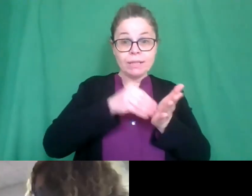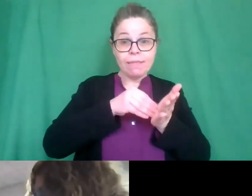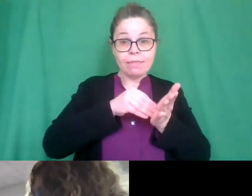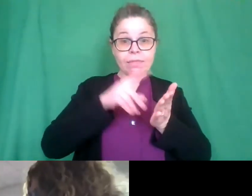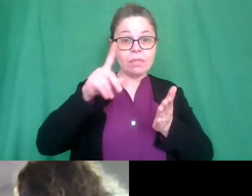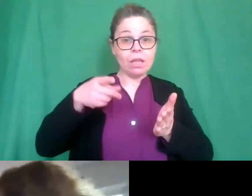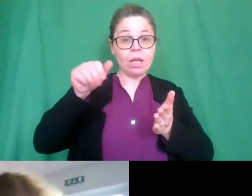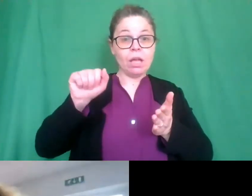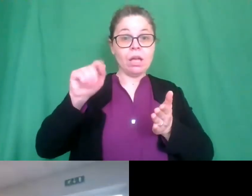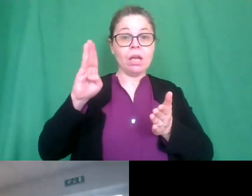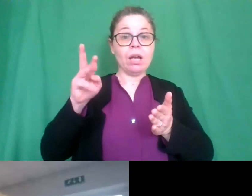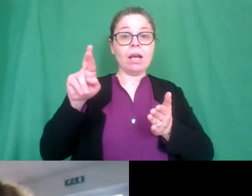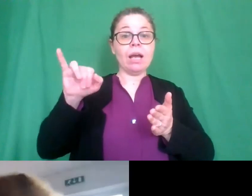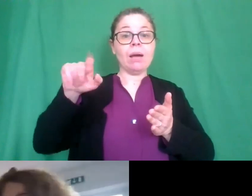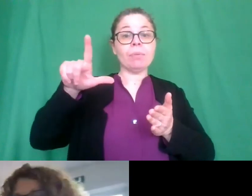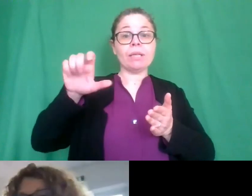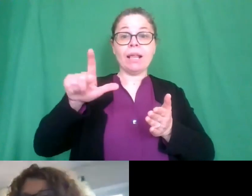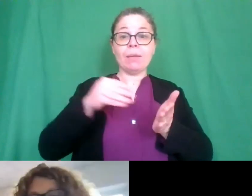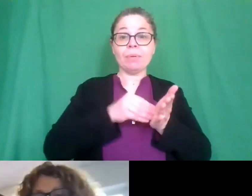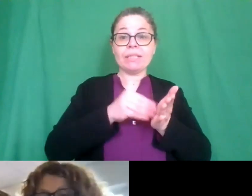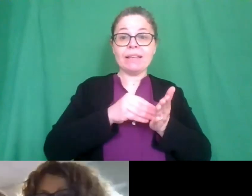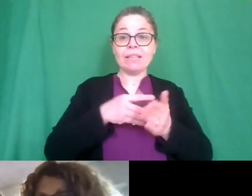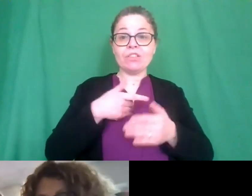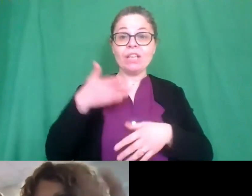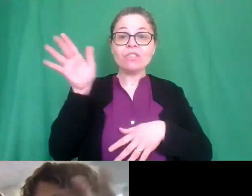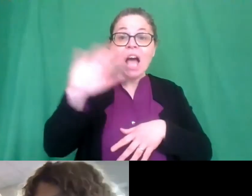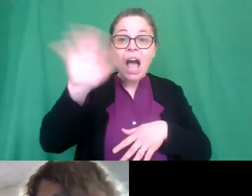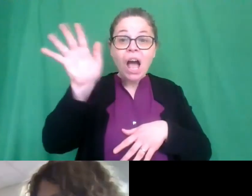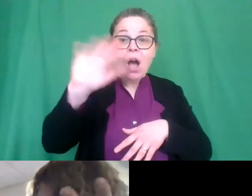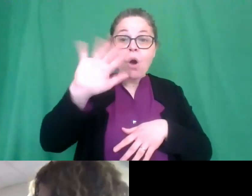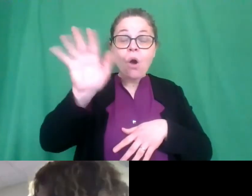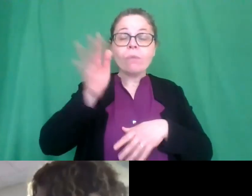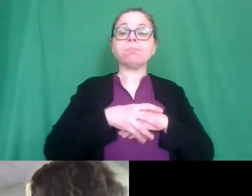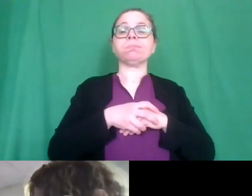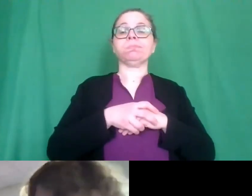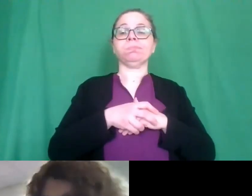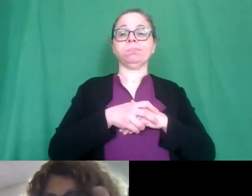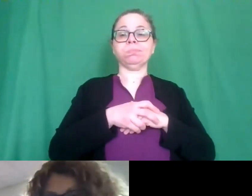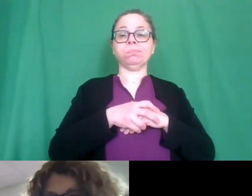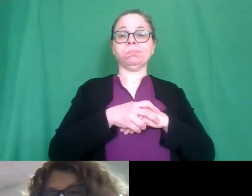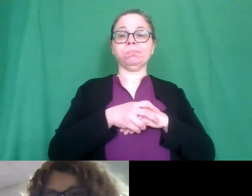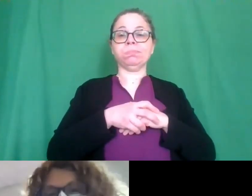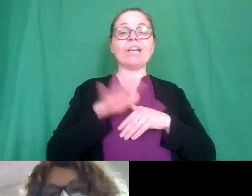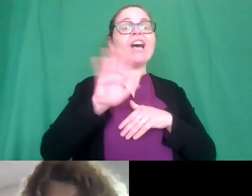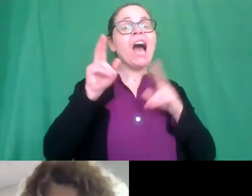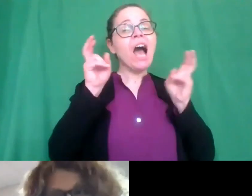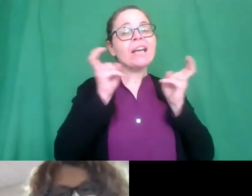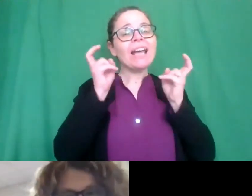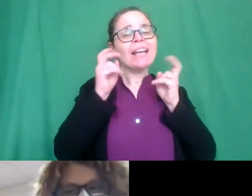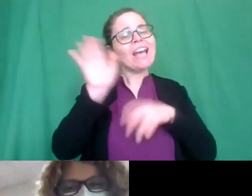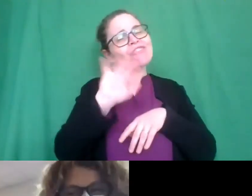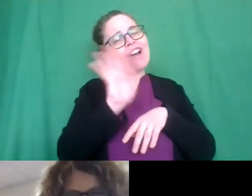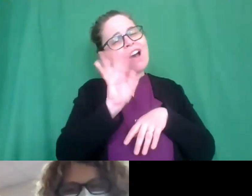Gabriele che è il nostro vieni guarda saluta ciao Arianna ciao ciao Arianna eh